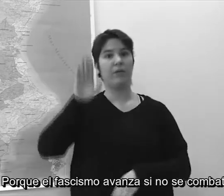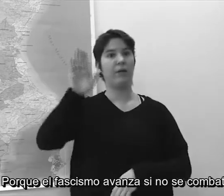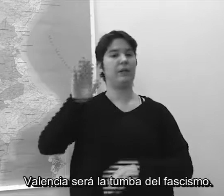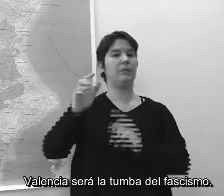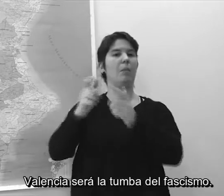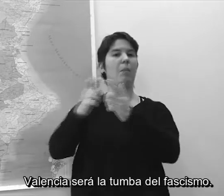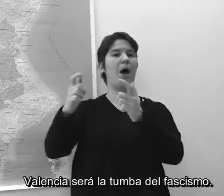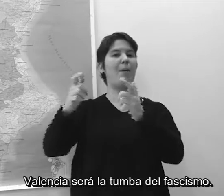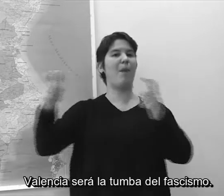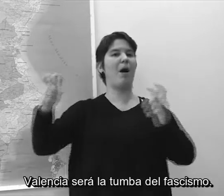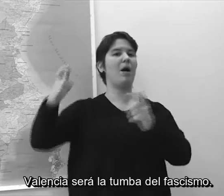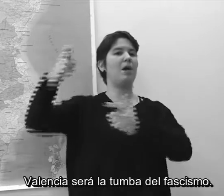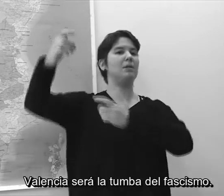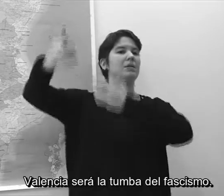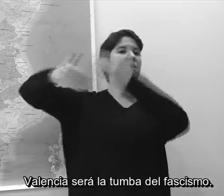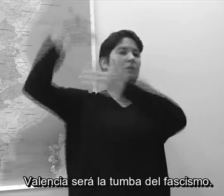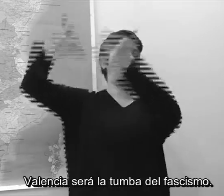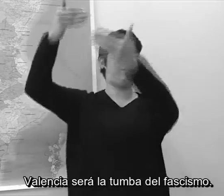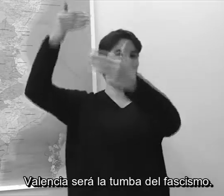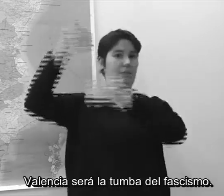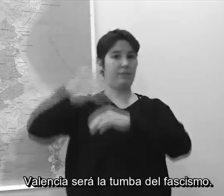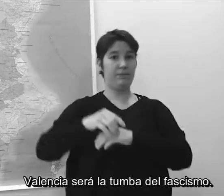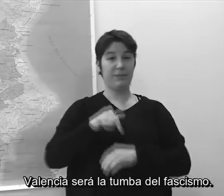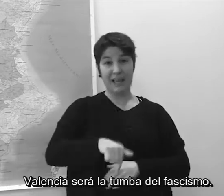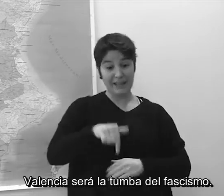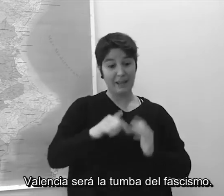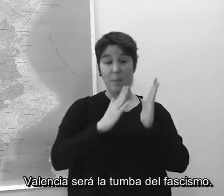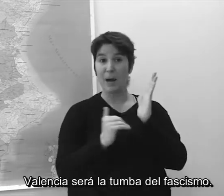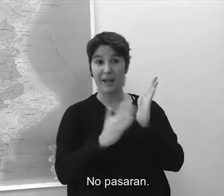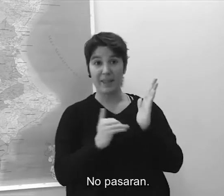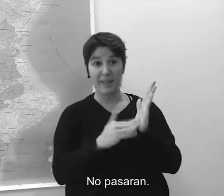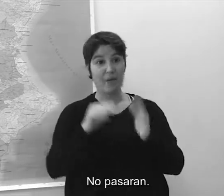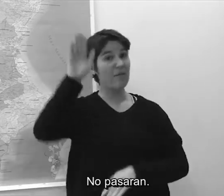València serà la tomba del feixisme. No passarà.